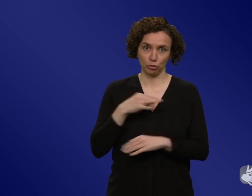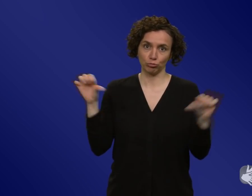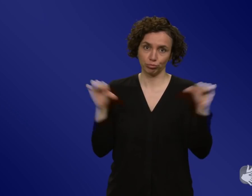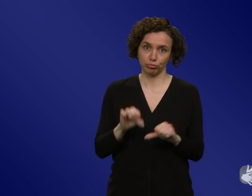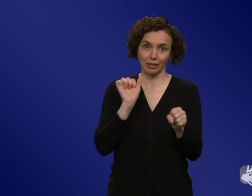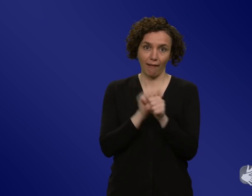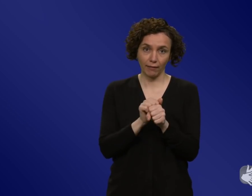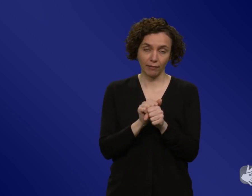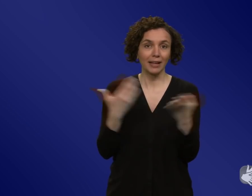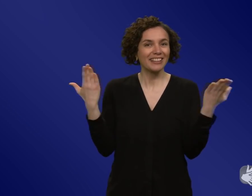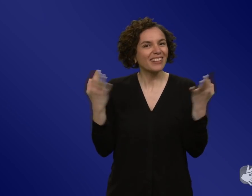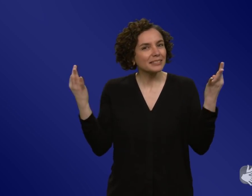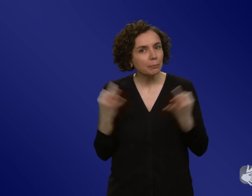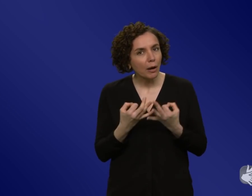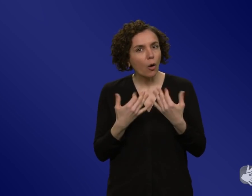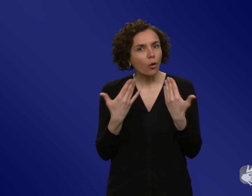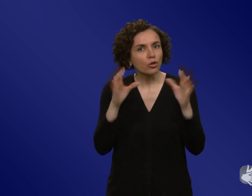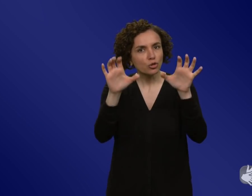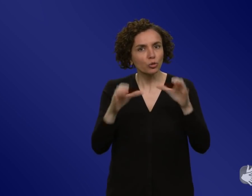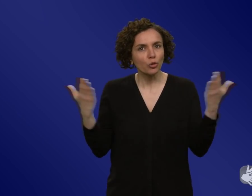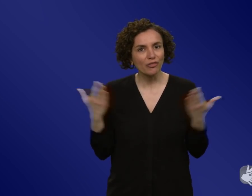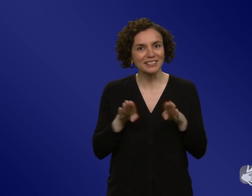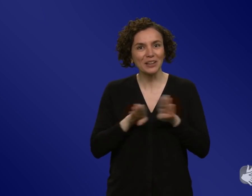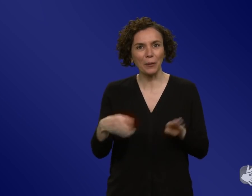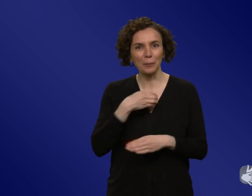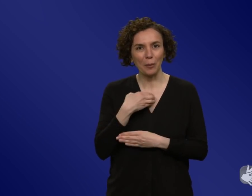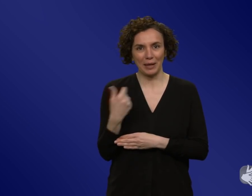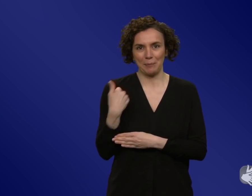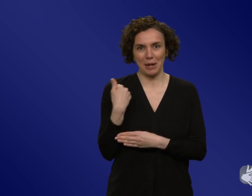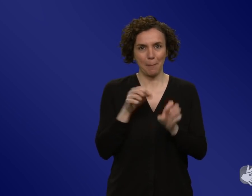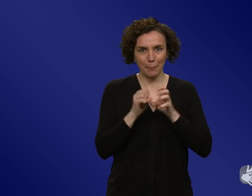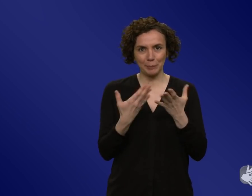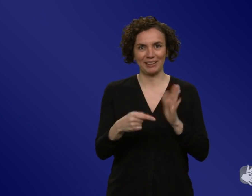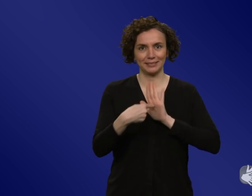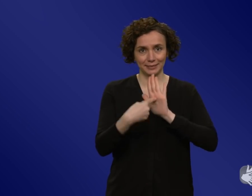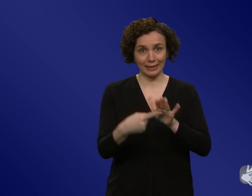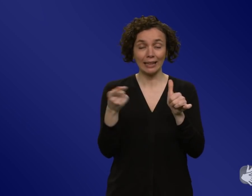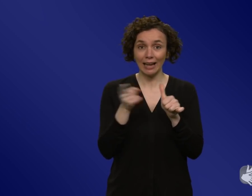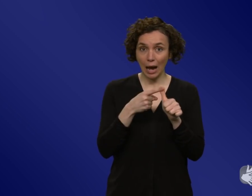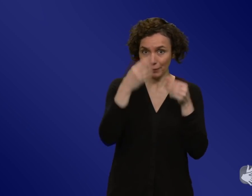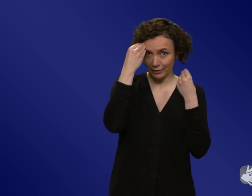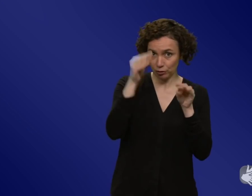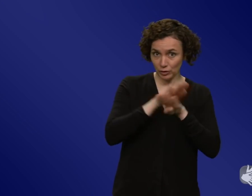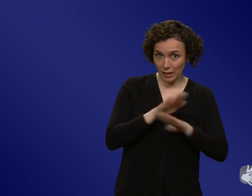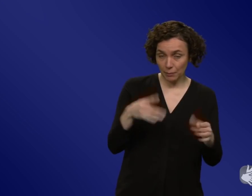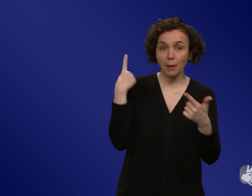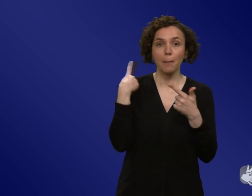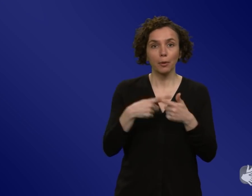es, um dieses Grundproblem, das sich in der Pandemie gezeigt hat, sowohl auf der Informationsebene als auch bei den tatsächlichen Auswirkungen